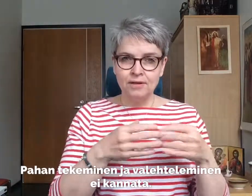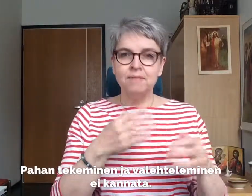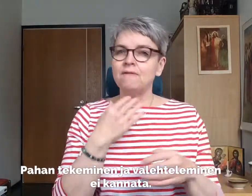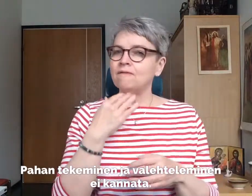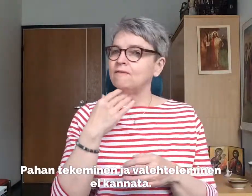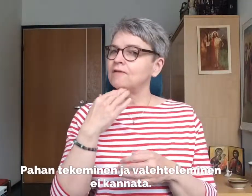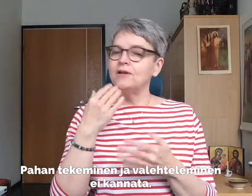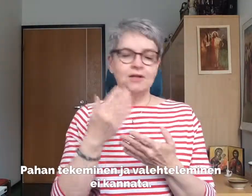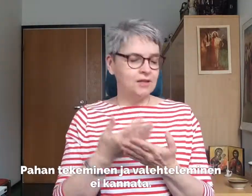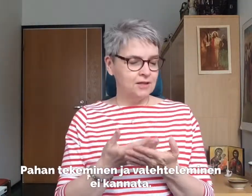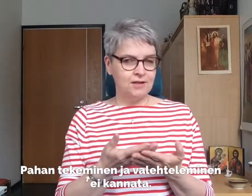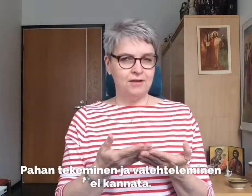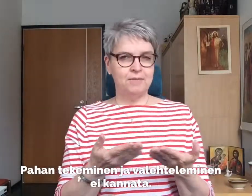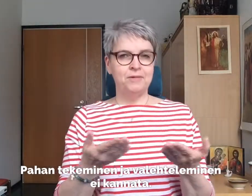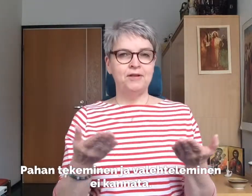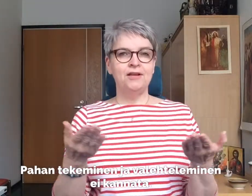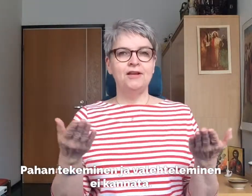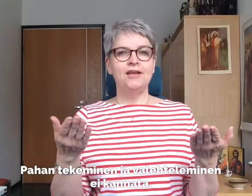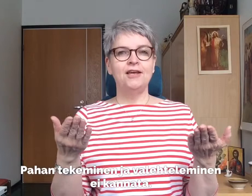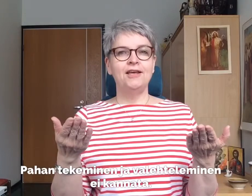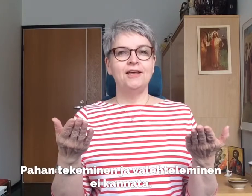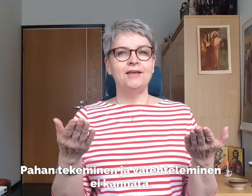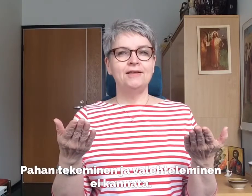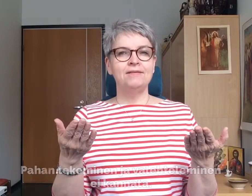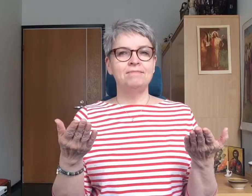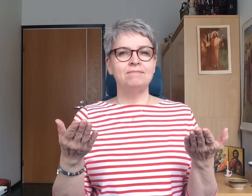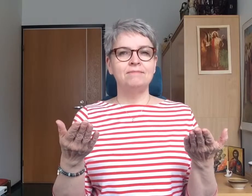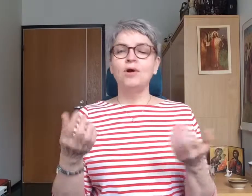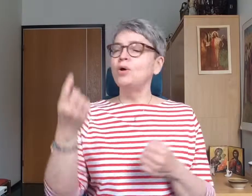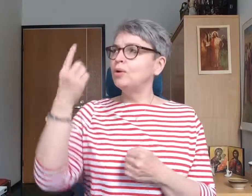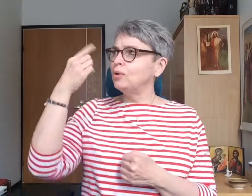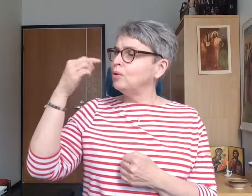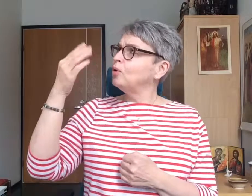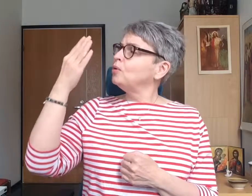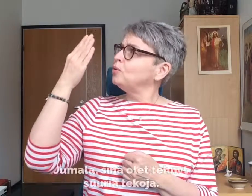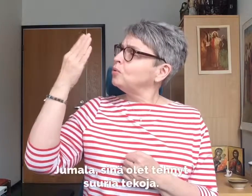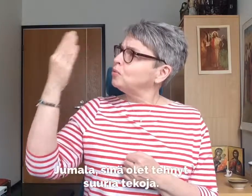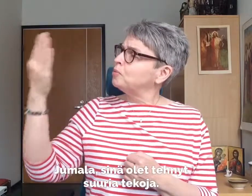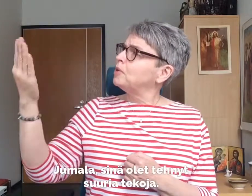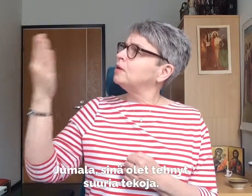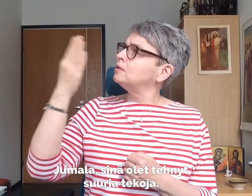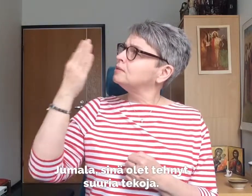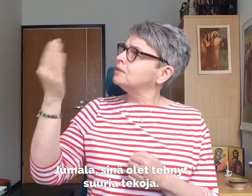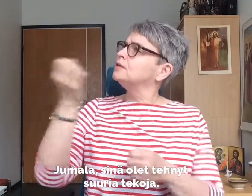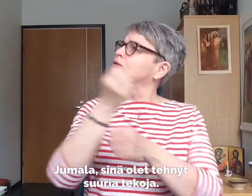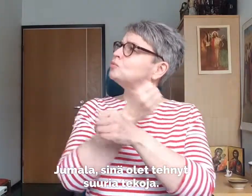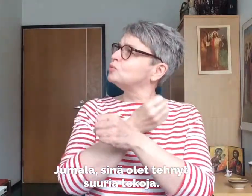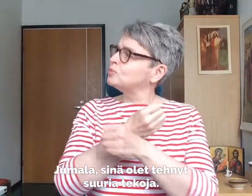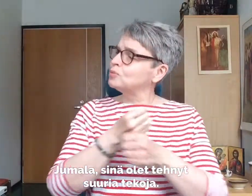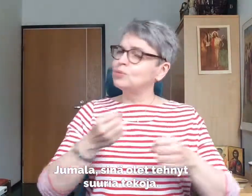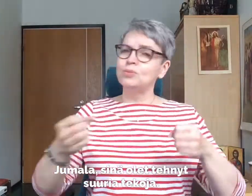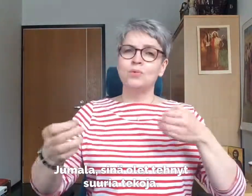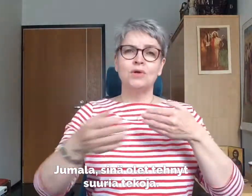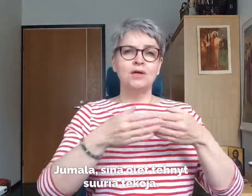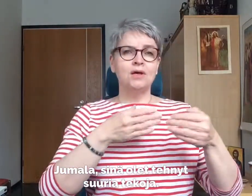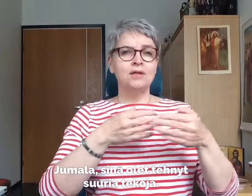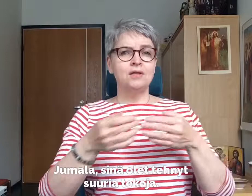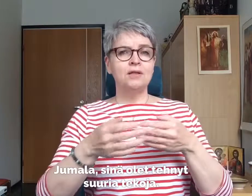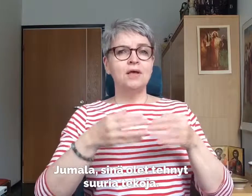Pahan tekeminen ja valehteleminen ei kannata. Jumala, sinä olet